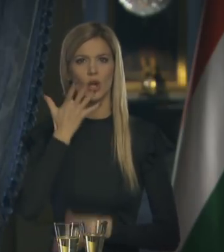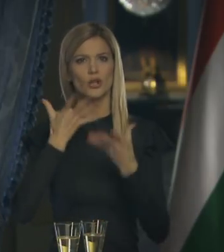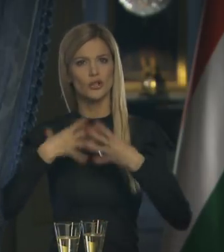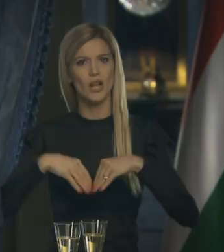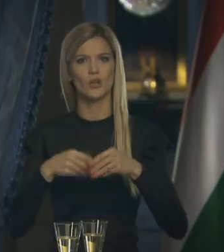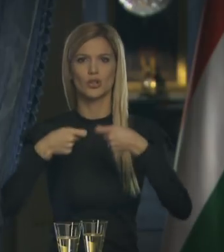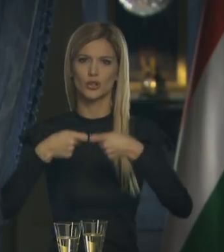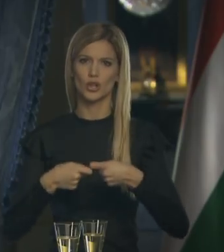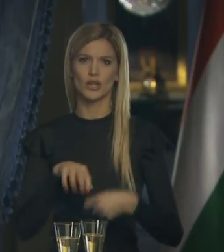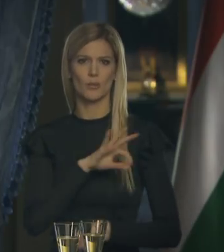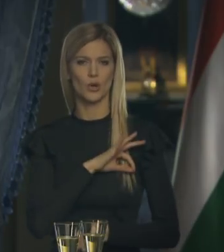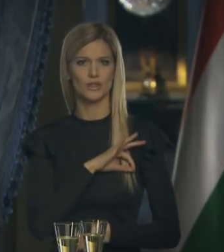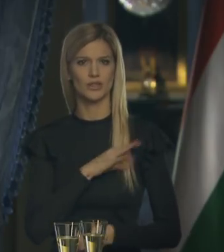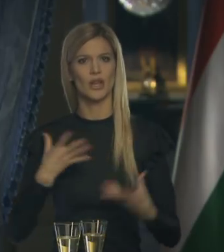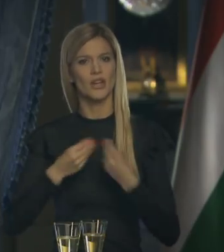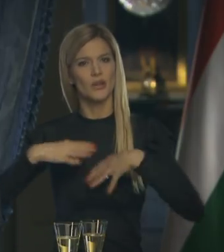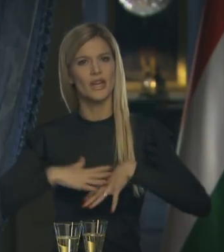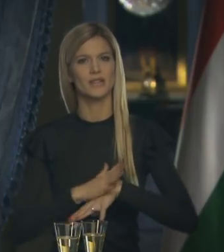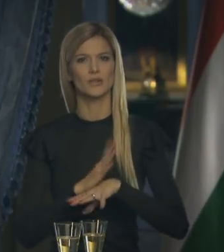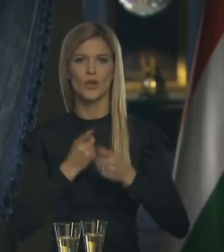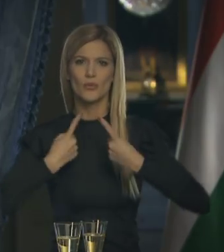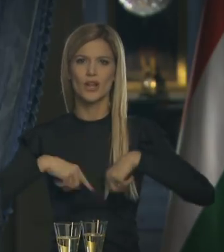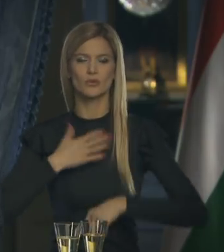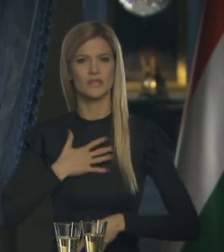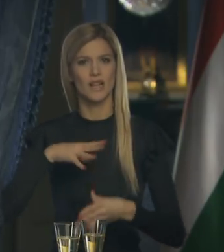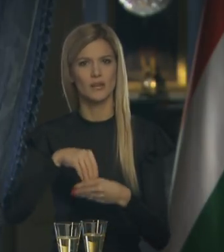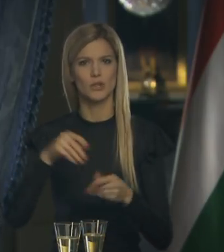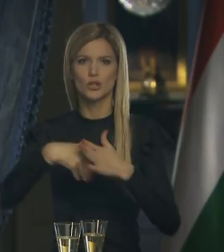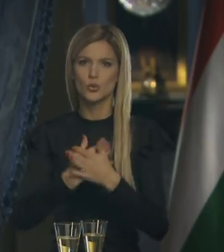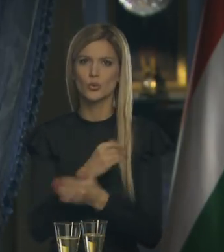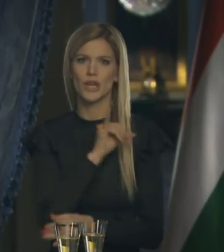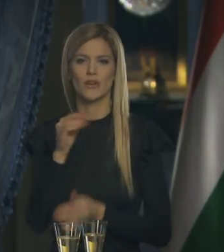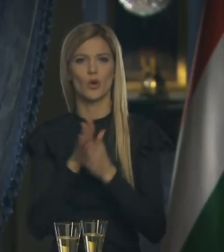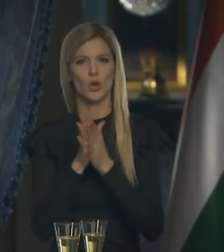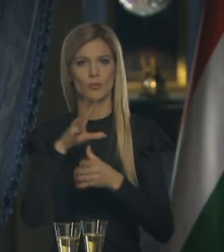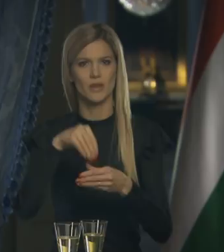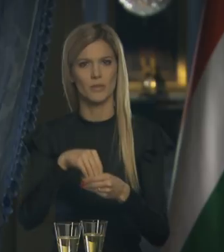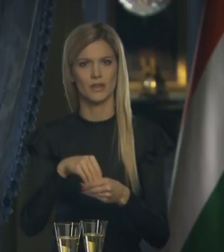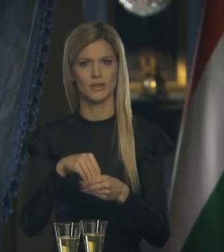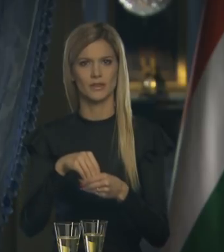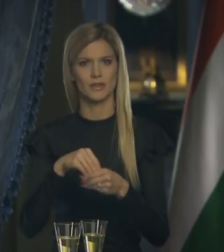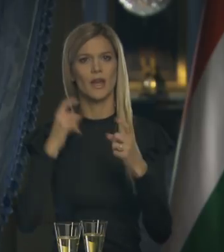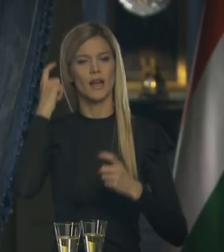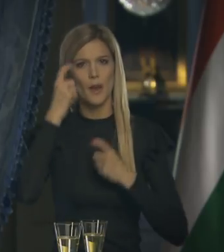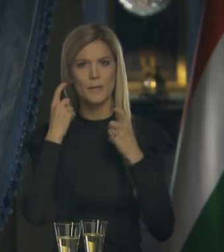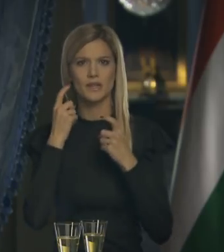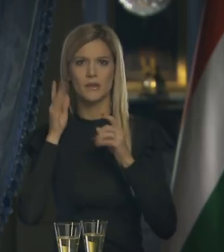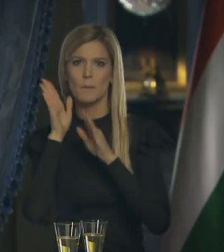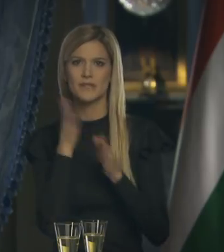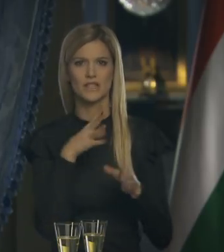tagjai, barátaink osztoznának velünk a szeretetben, az új év örömében, a reményteli bizakodásban.